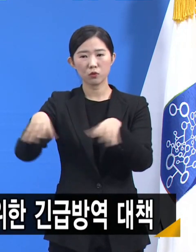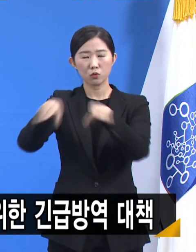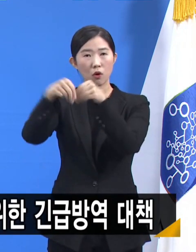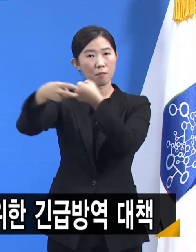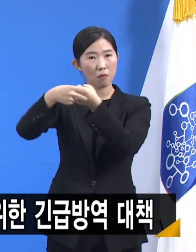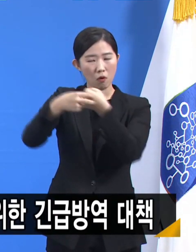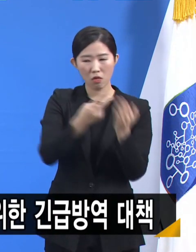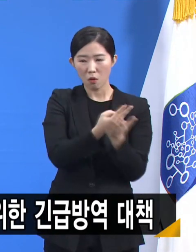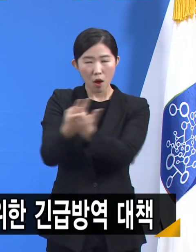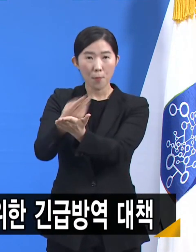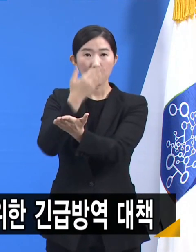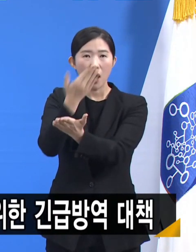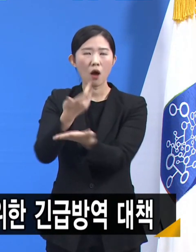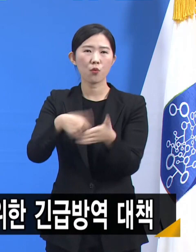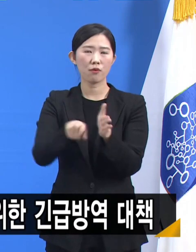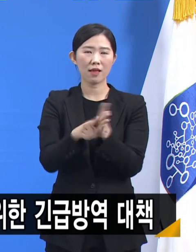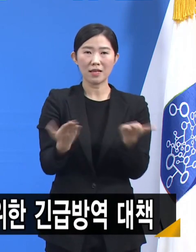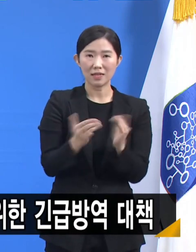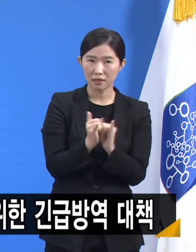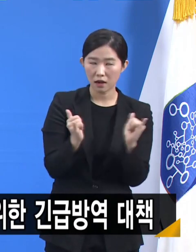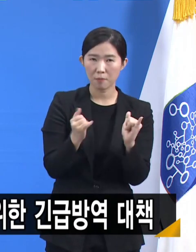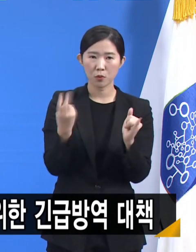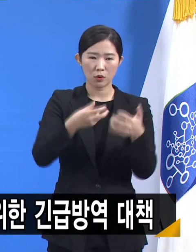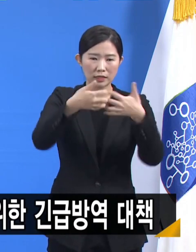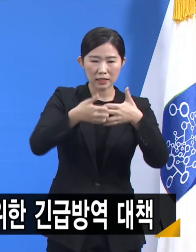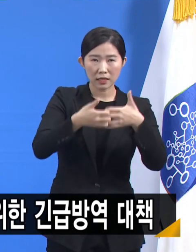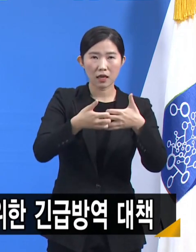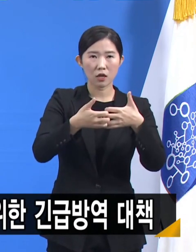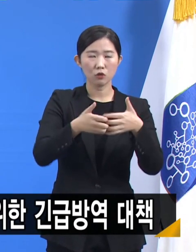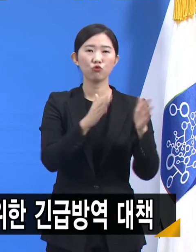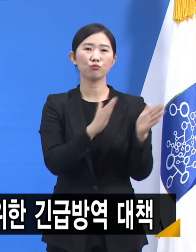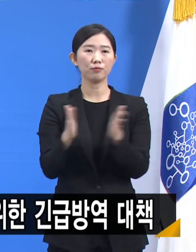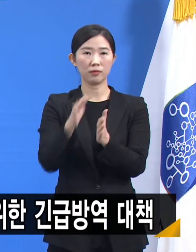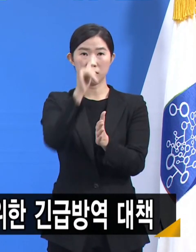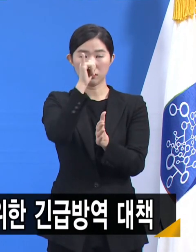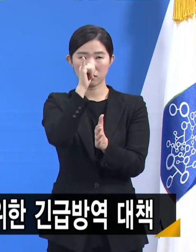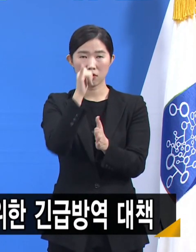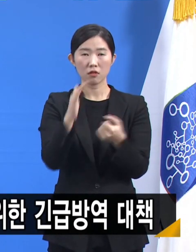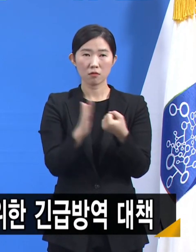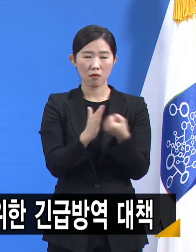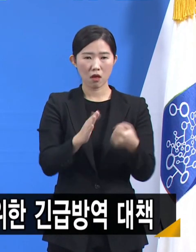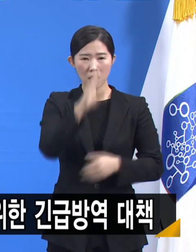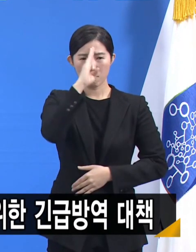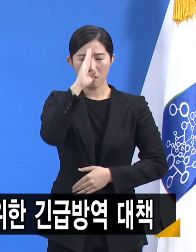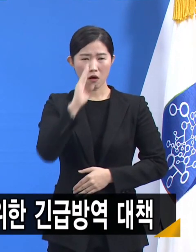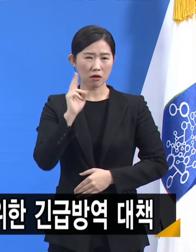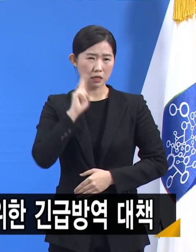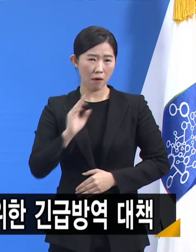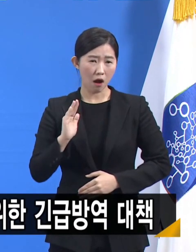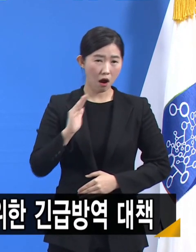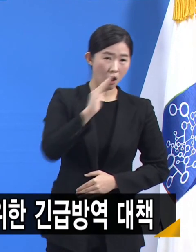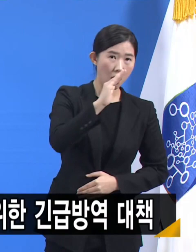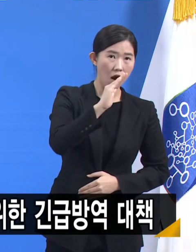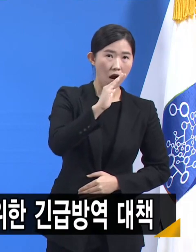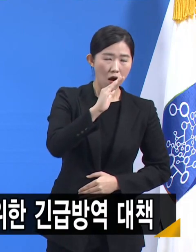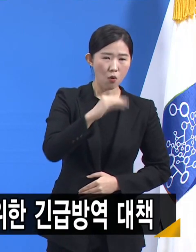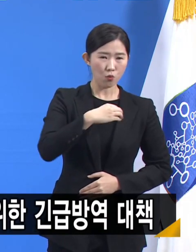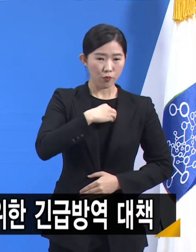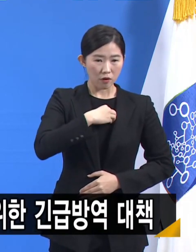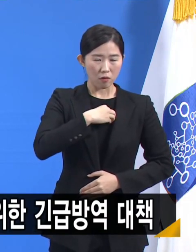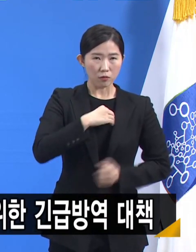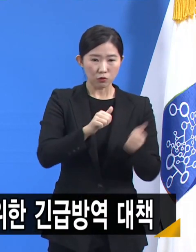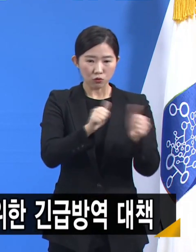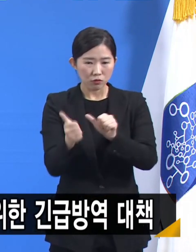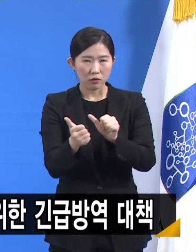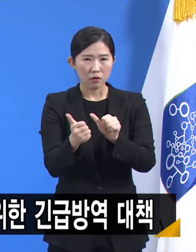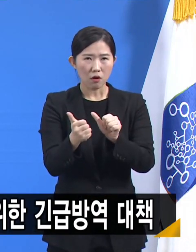즉시 가능한 인력과 장비를 구축해서 병세가 악화되는 환자에 대한 골든타임을 확보할 수 있게 됩니다.